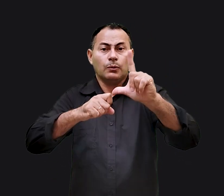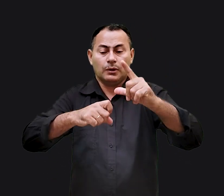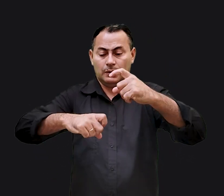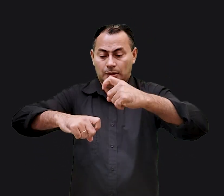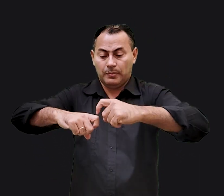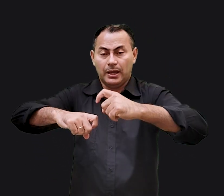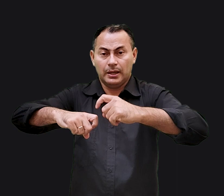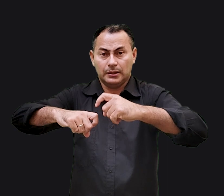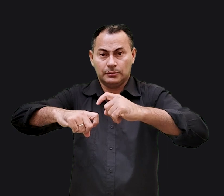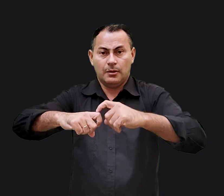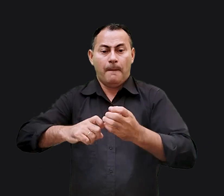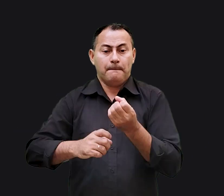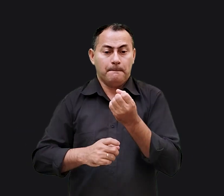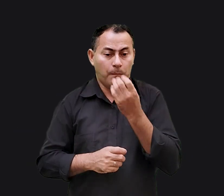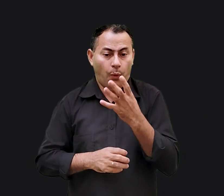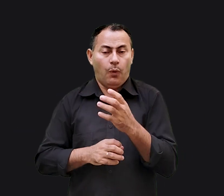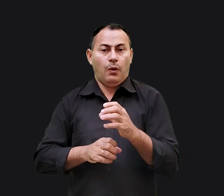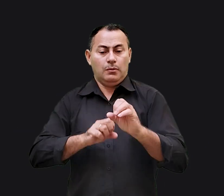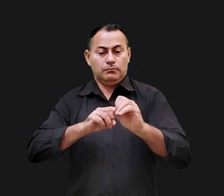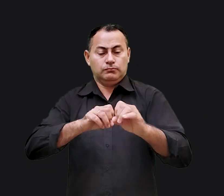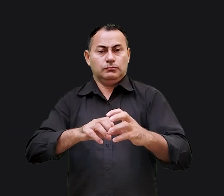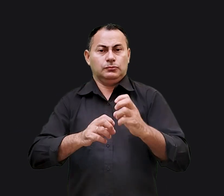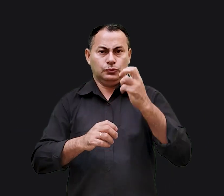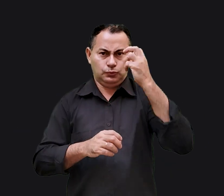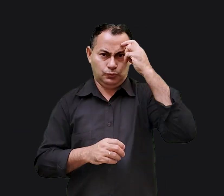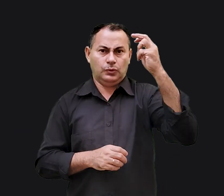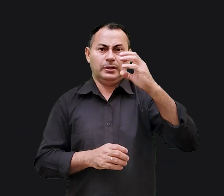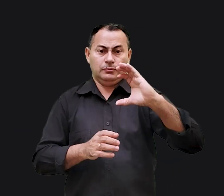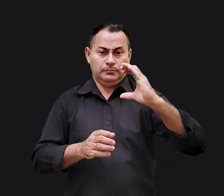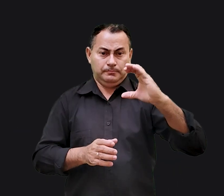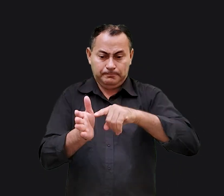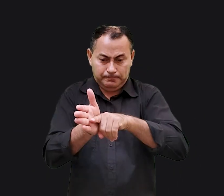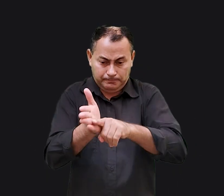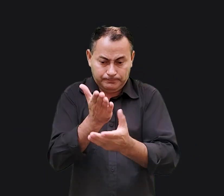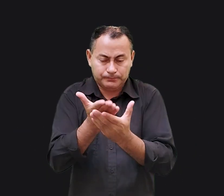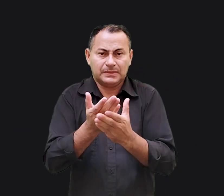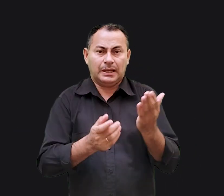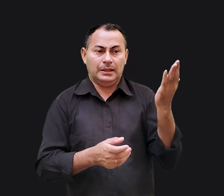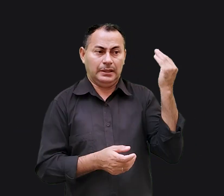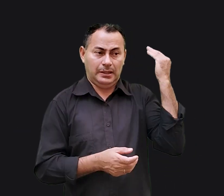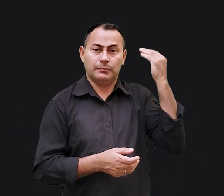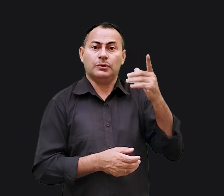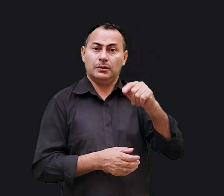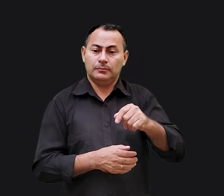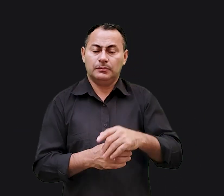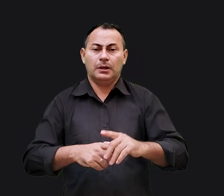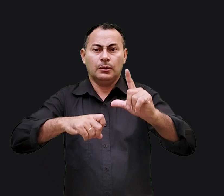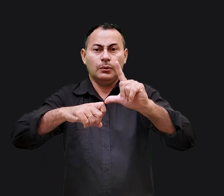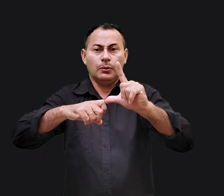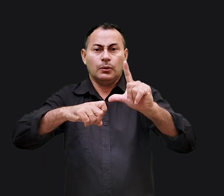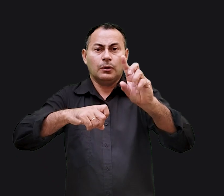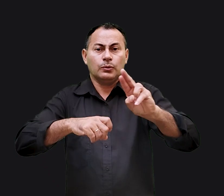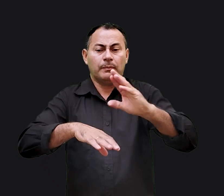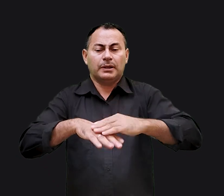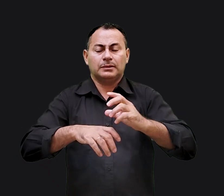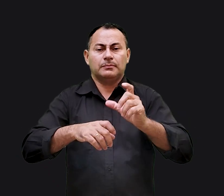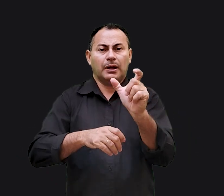Lucas era um médico, com boa educação, considerado um cientista de sua época. Ele é o que usa mais